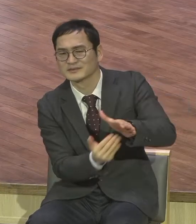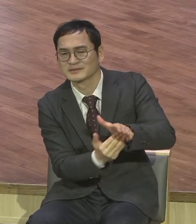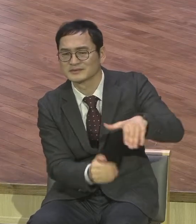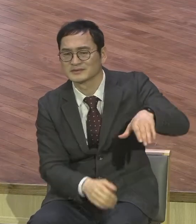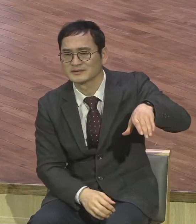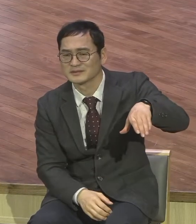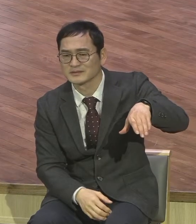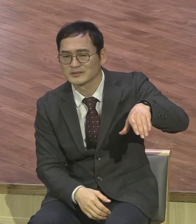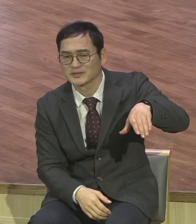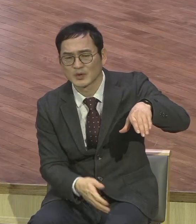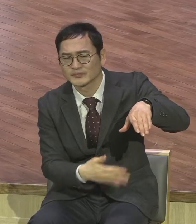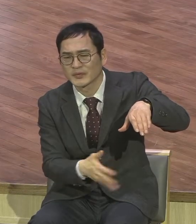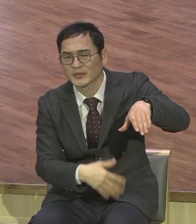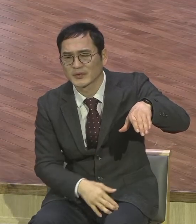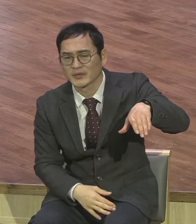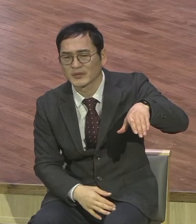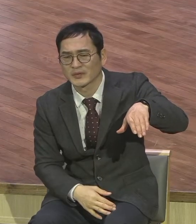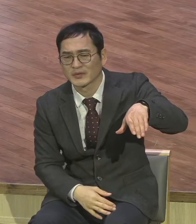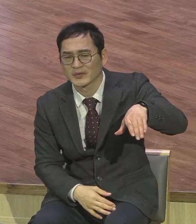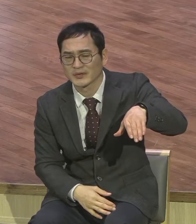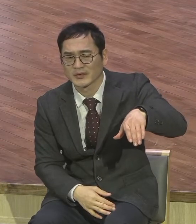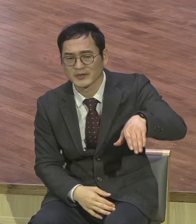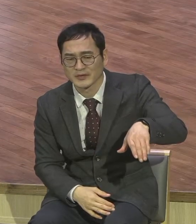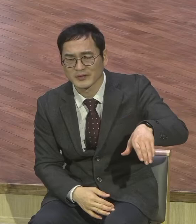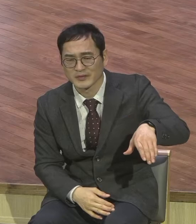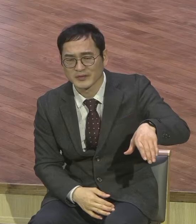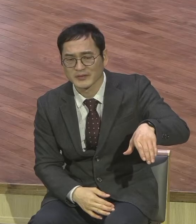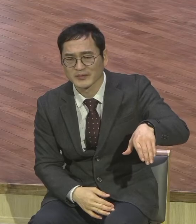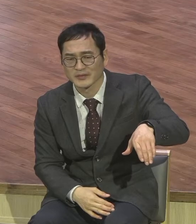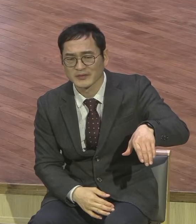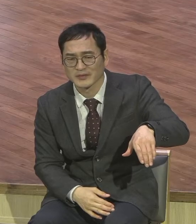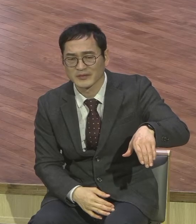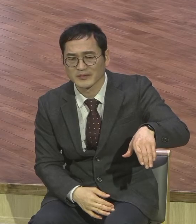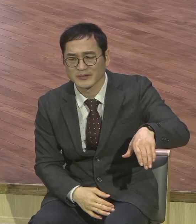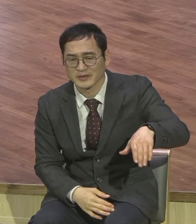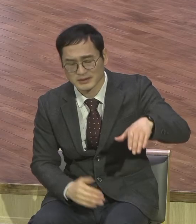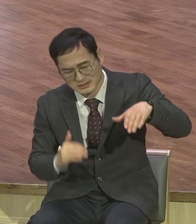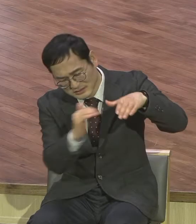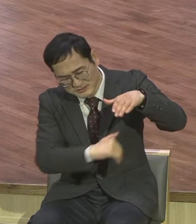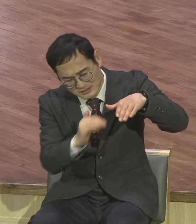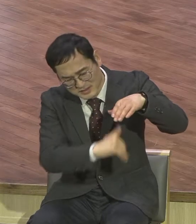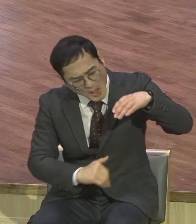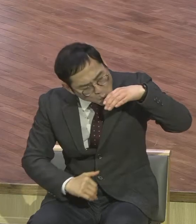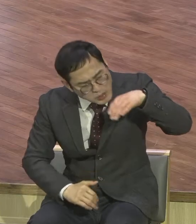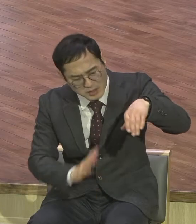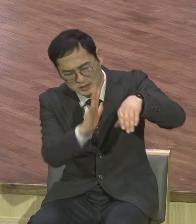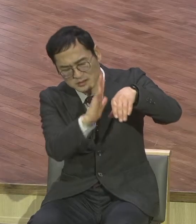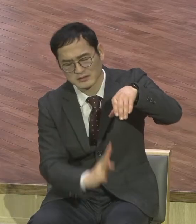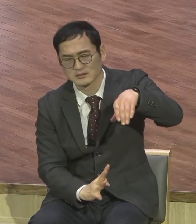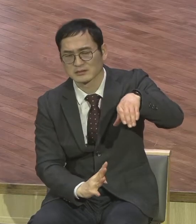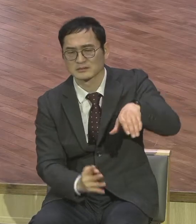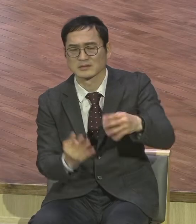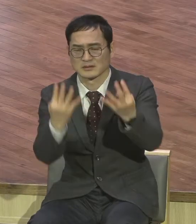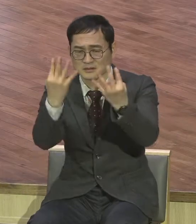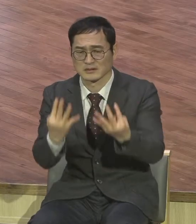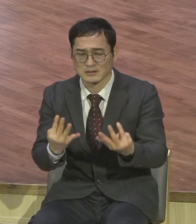끝에만 철로 만든 철조 이게 딱 있지 철망이 있지 안에는 보니 그냥 흙이라 그냥 뭐